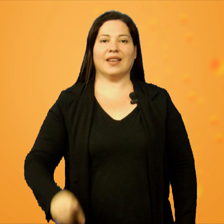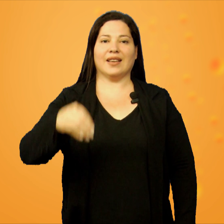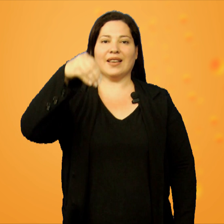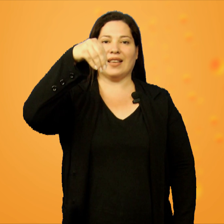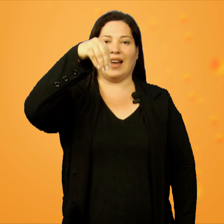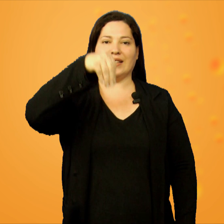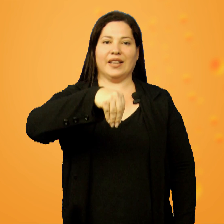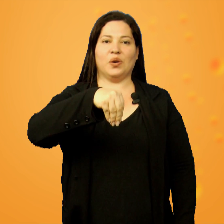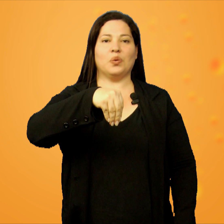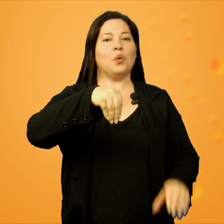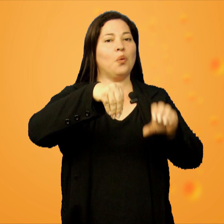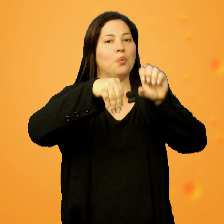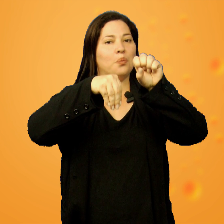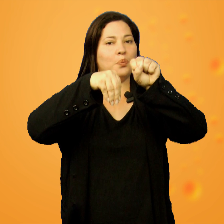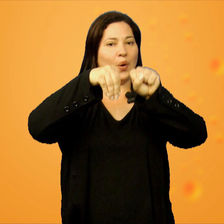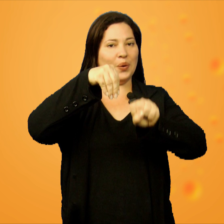Cartão ponto.